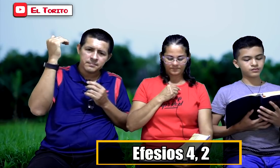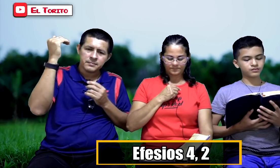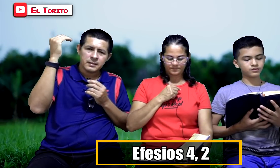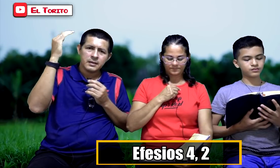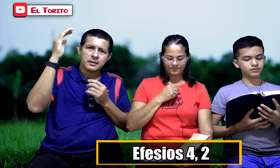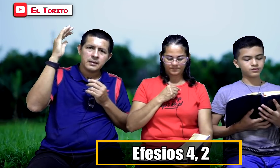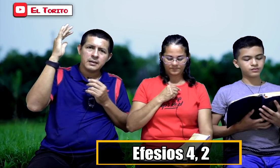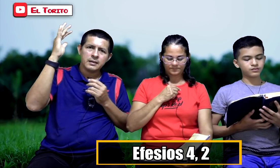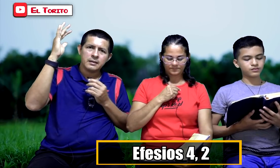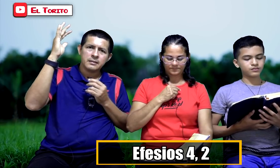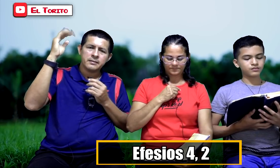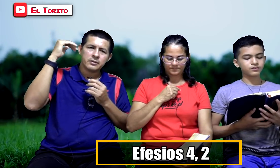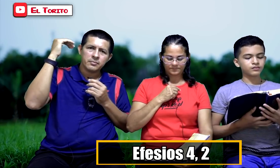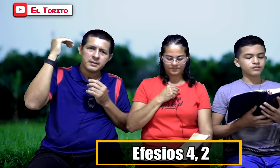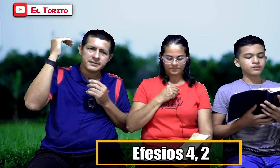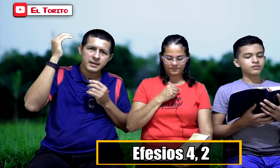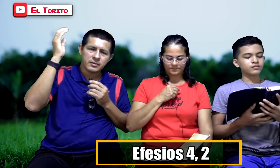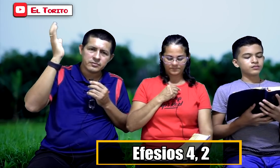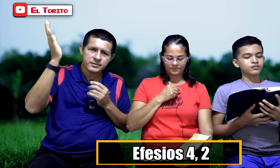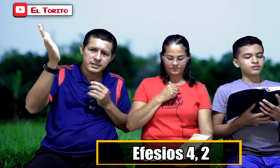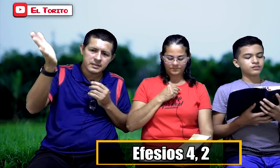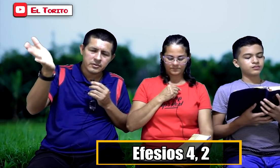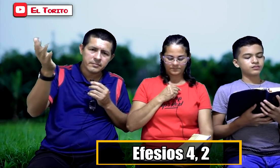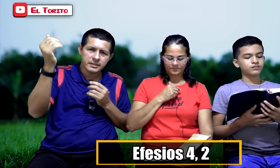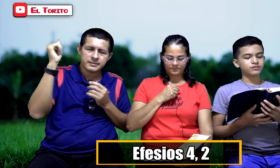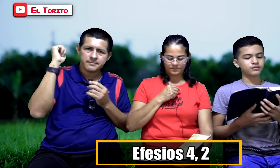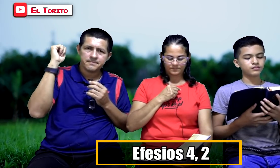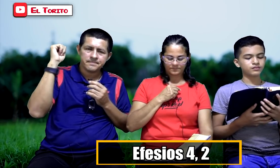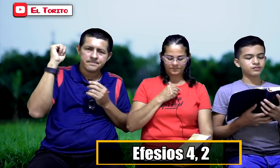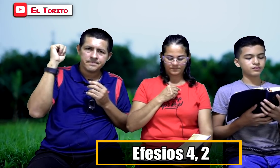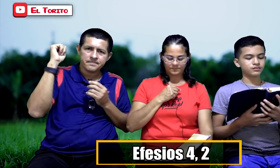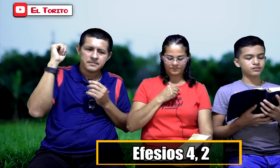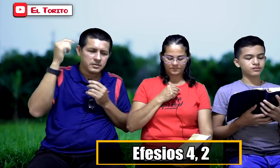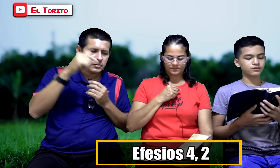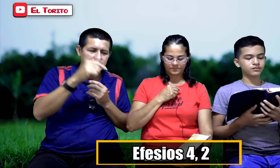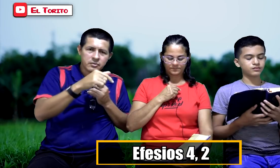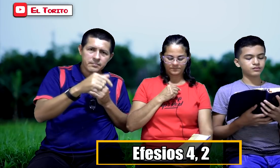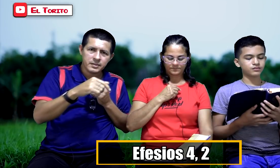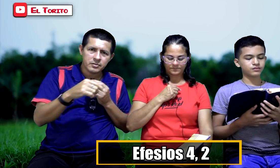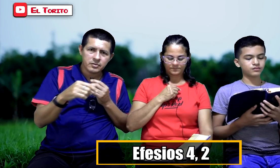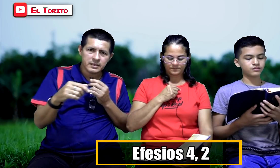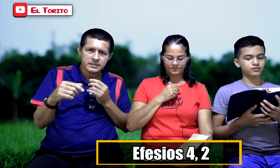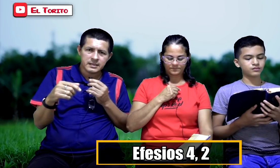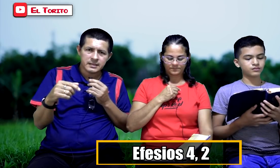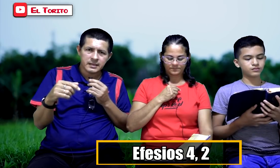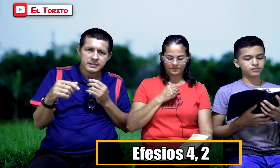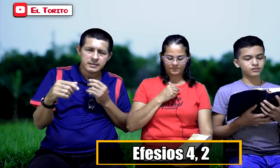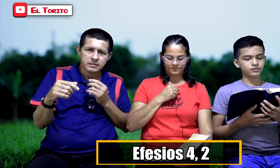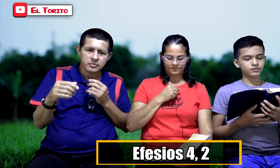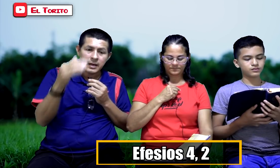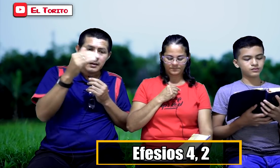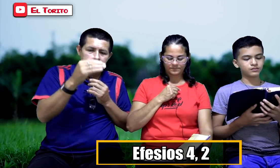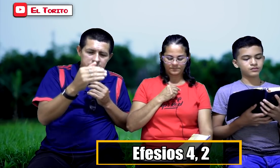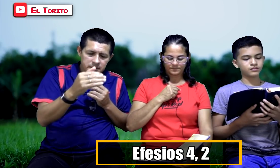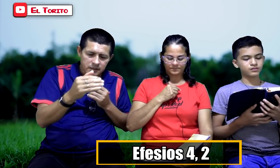llevando mensajes, doctrina de hombres. Y no están cumpliendo lo que dice la Sagrada Escritura. Sean